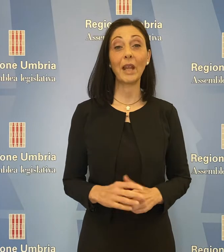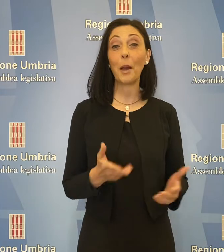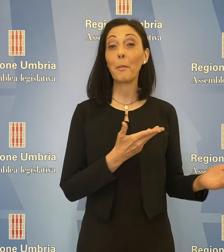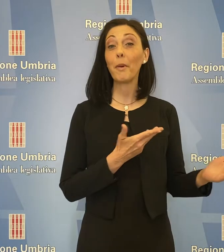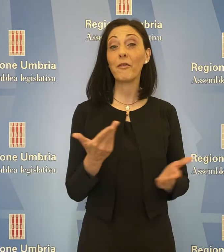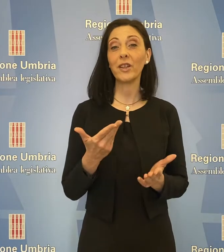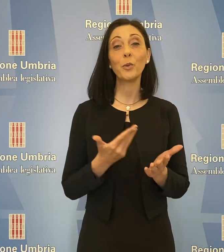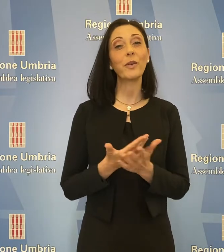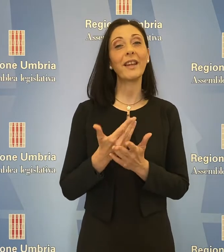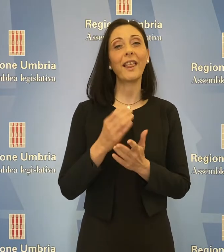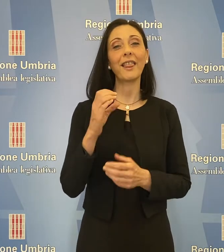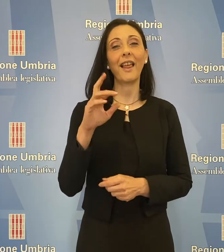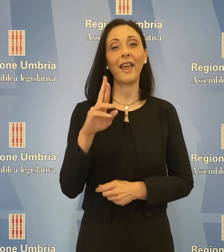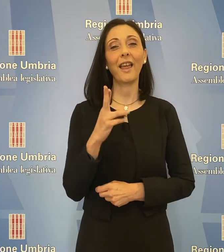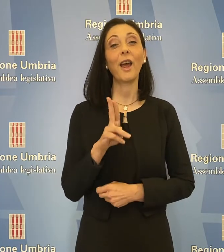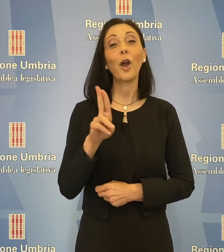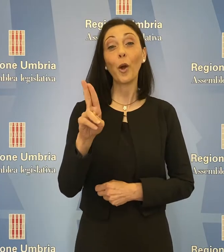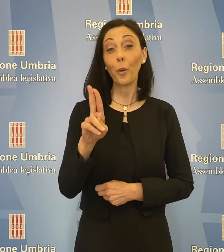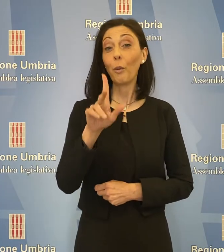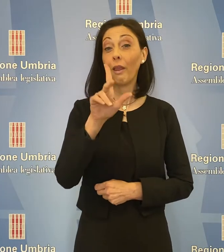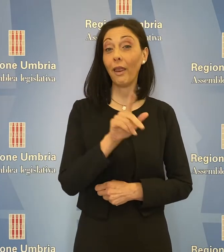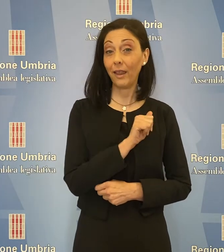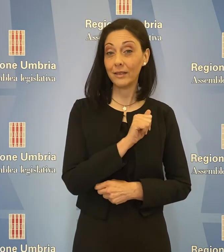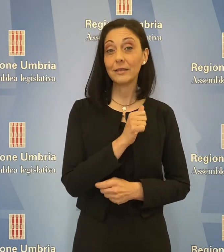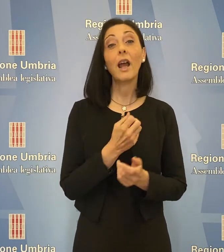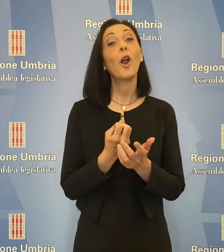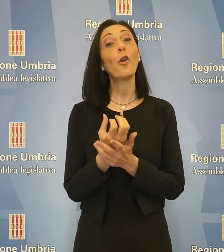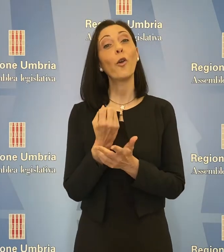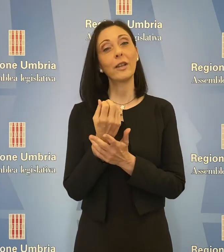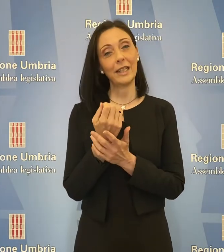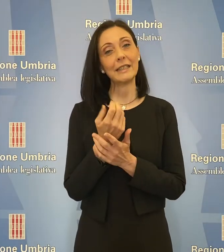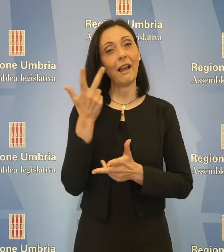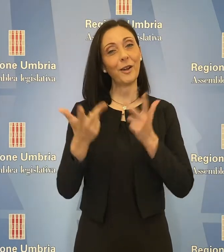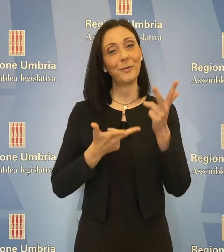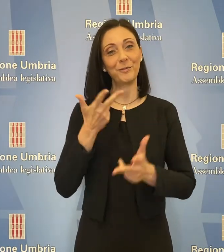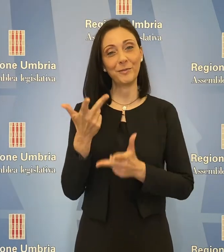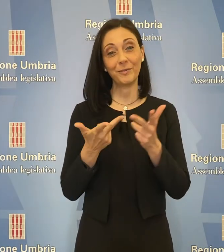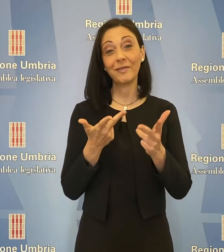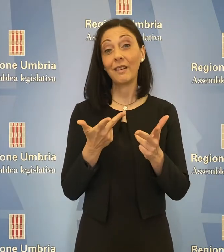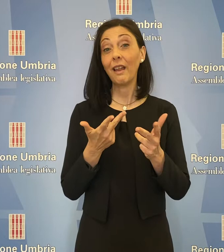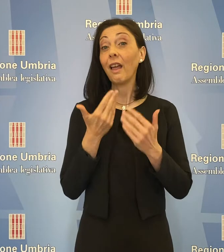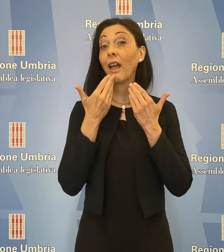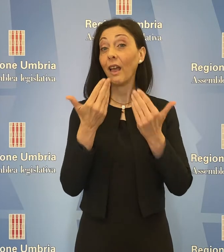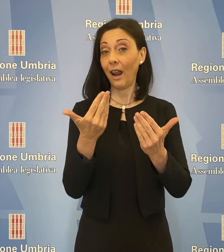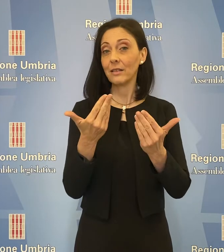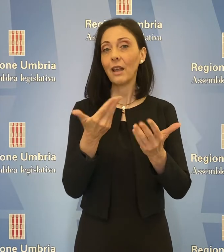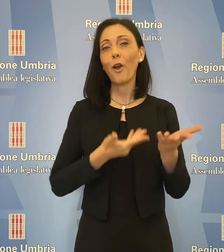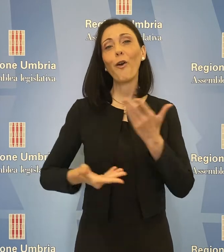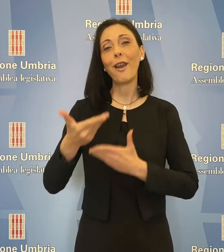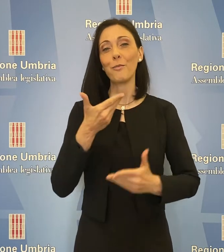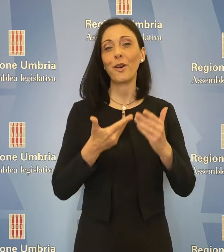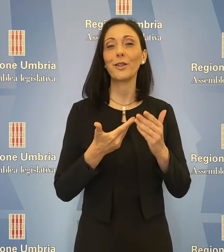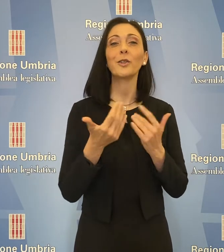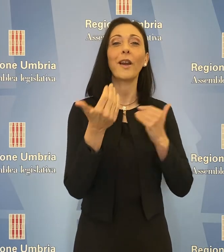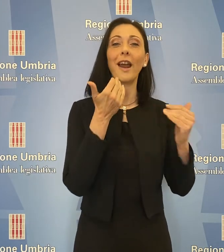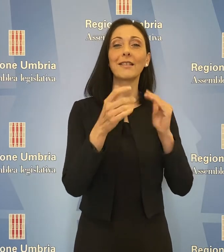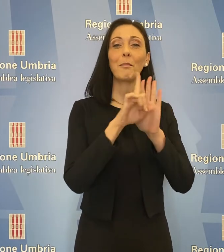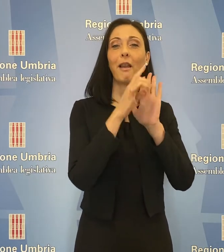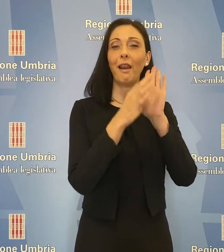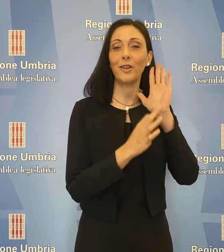Benvenuti a Dele Crullis, il notiziario nella lingua dei segni, frutto della collaborazione tra Assemblea Legislativa dell'Umbria